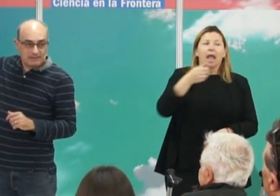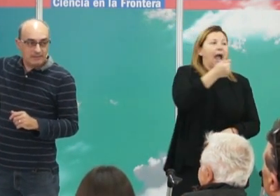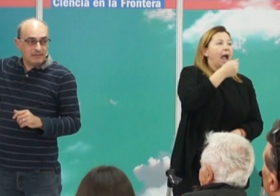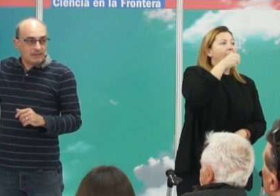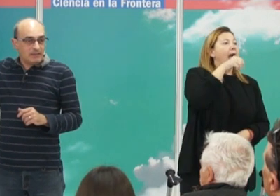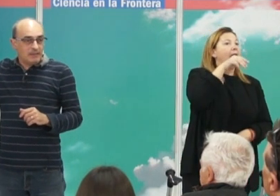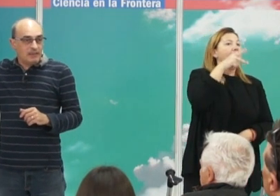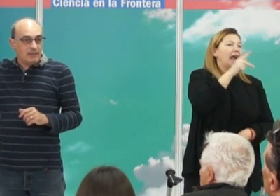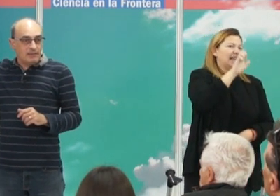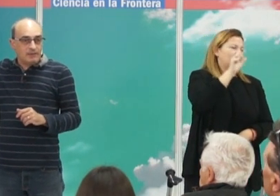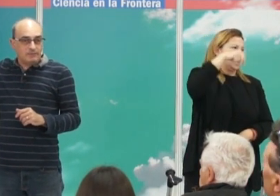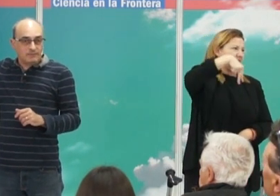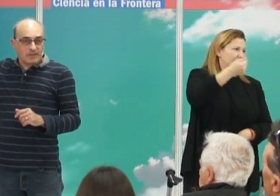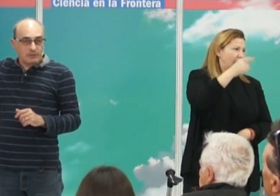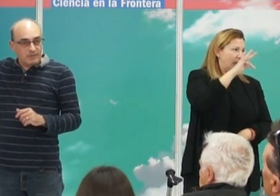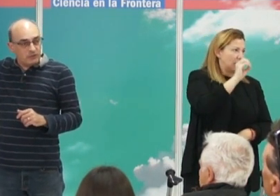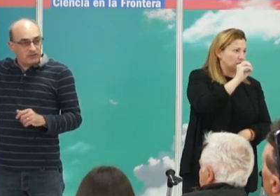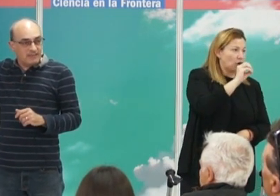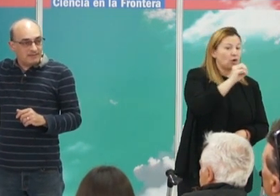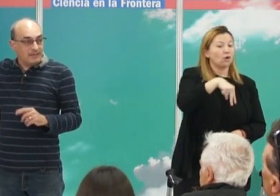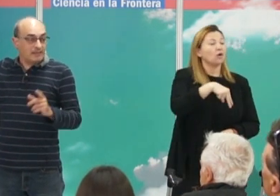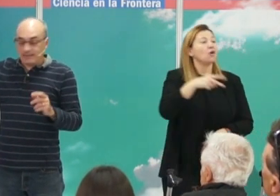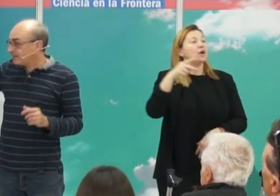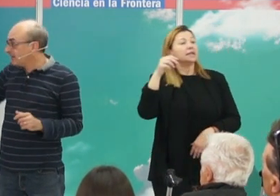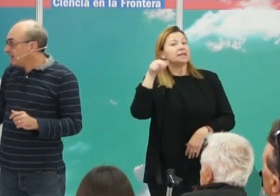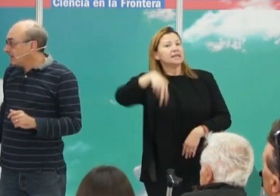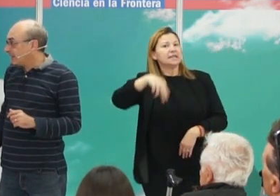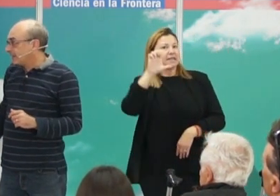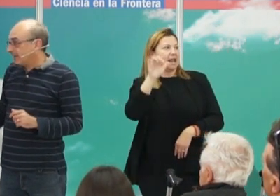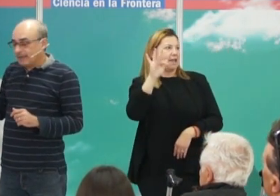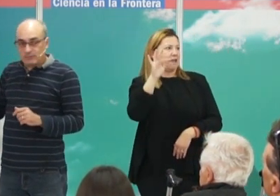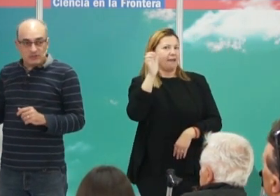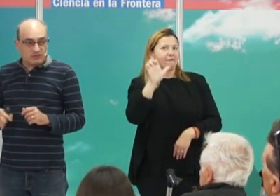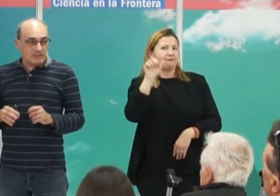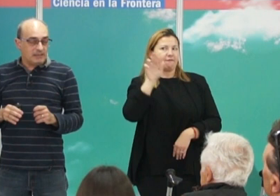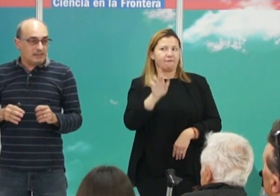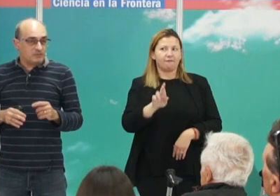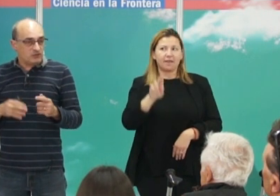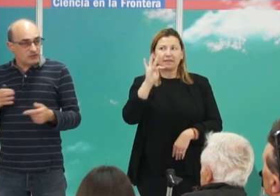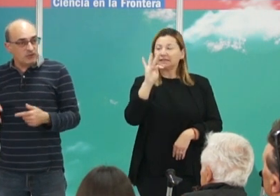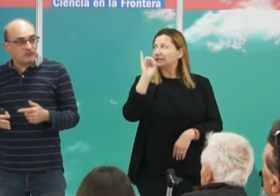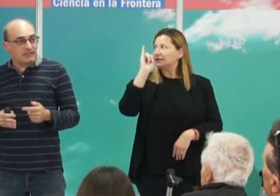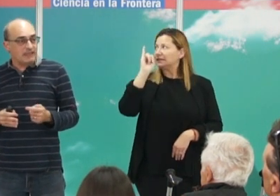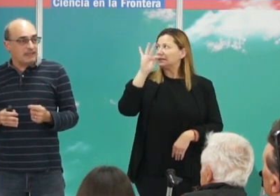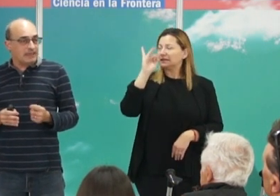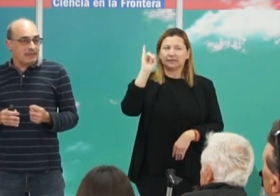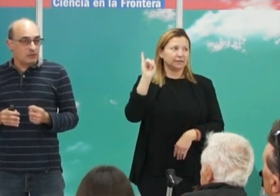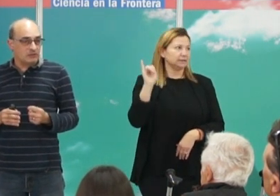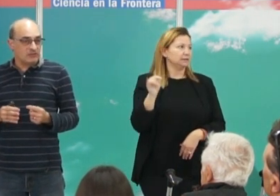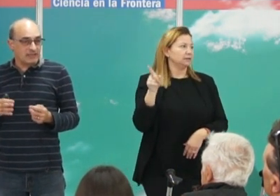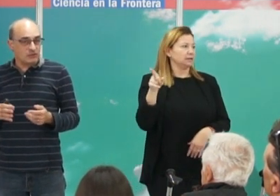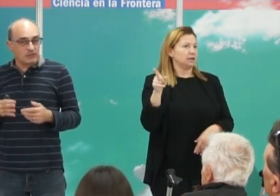Nefertiti, que tuvieron seis hijas. En realidad, después consta que